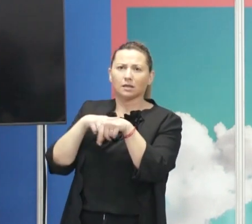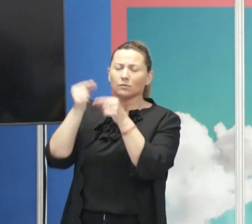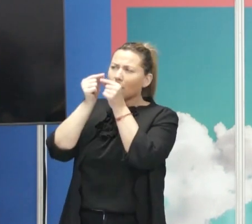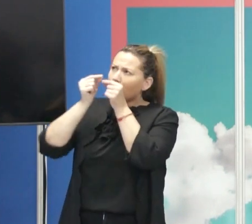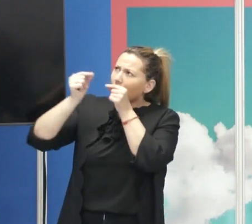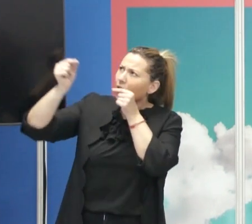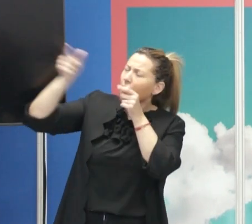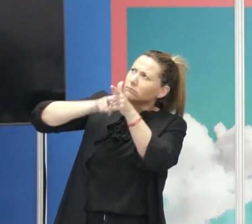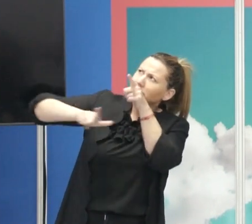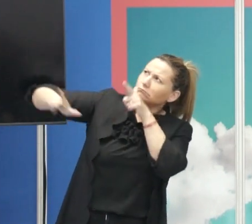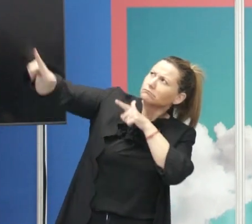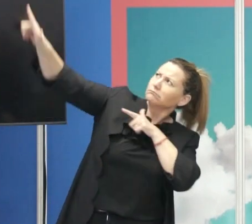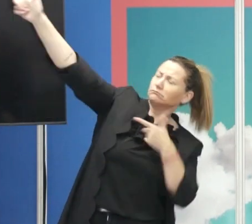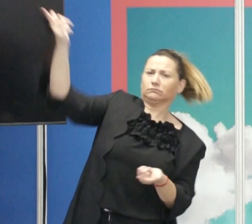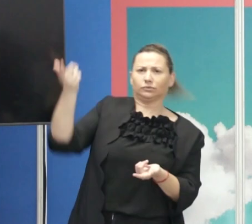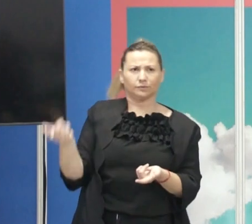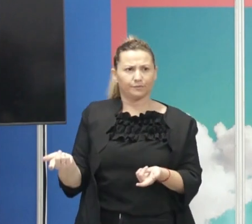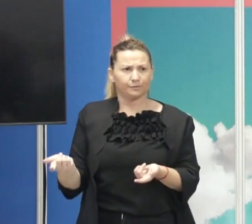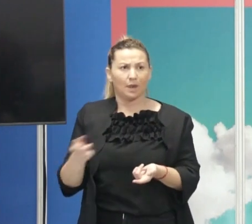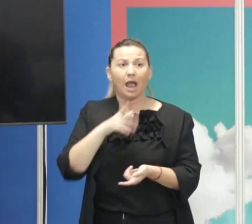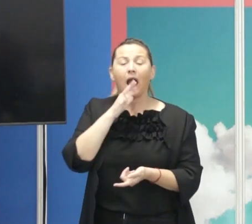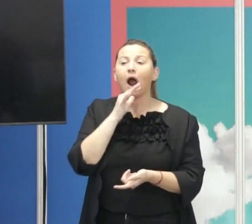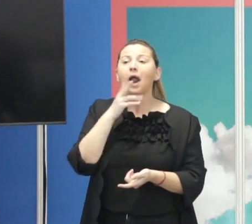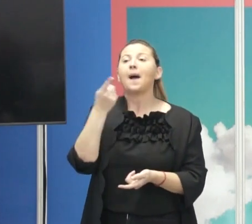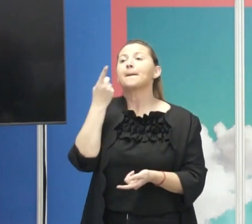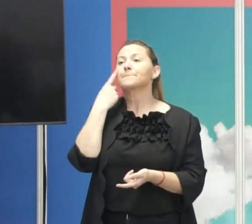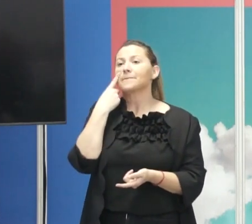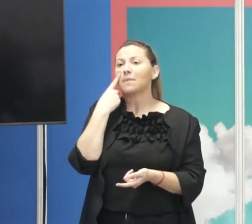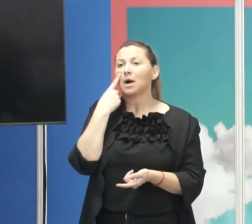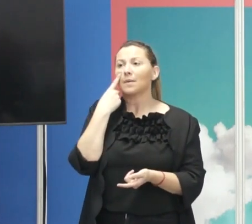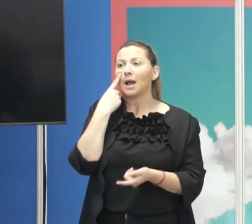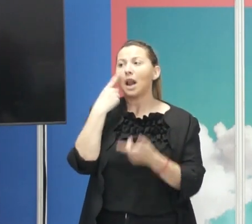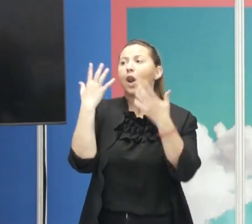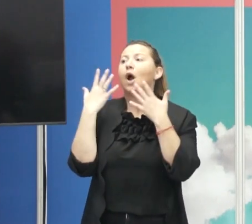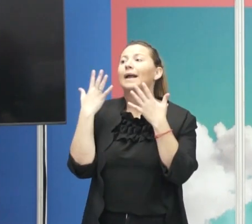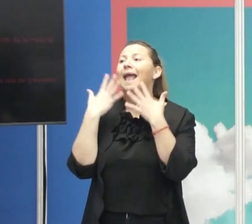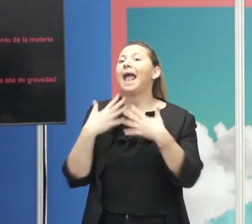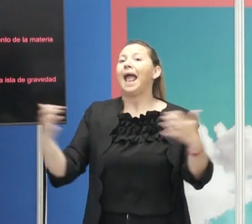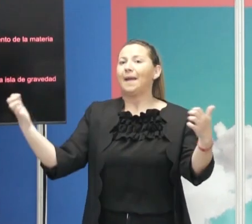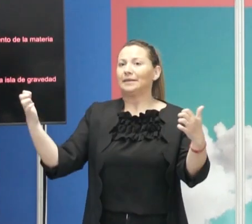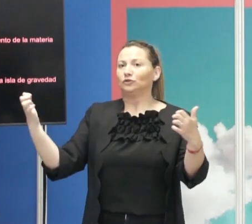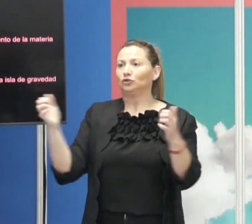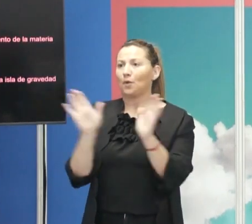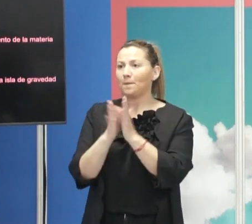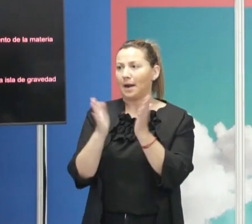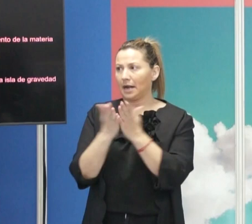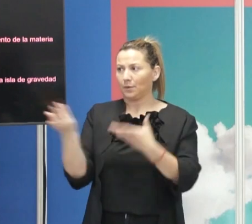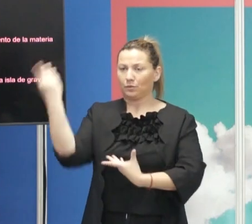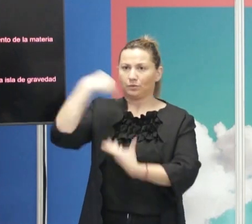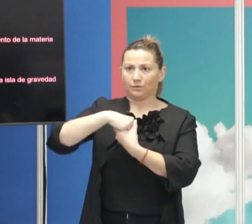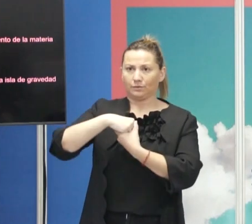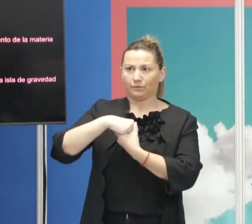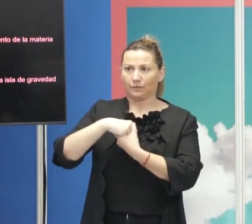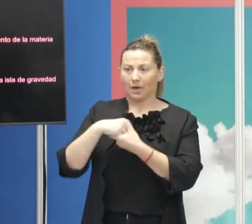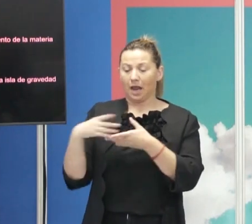aquello que nos separa en la historia de la humanidad. Y ahora vamos a ver qué eventos hemos escogido para meter en el libro, porque tienen que coincidir